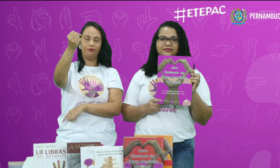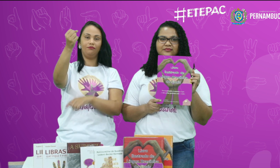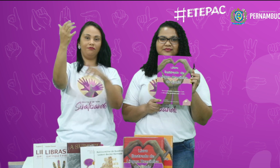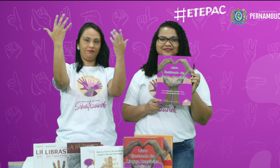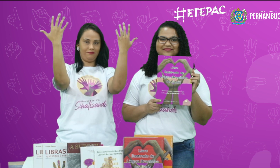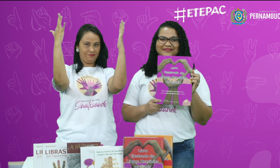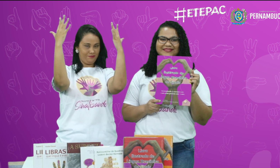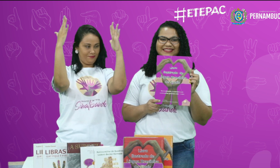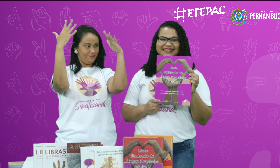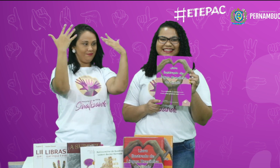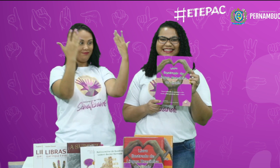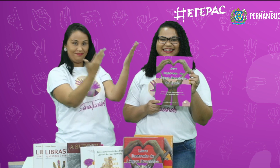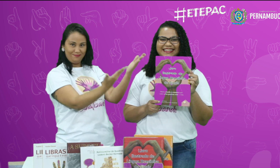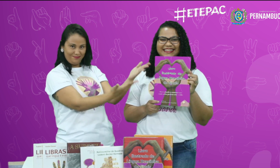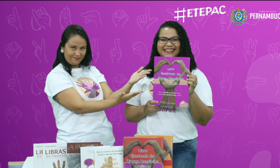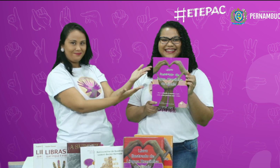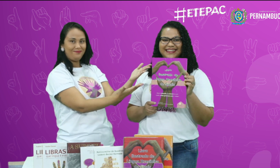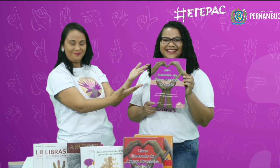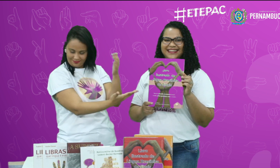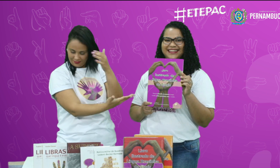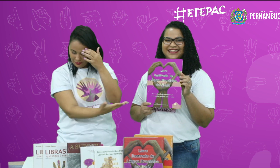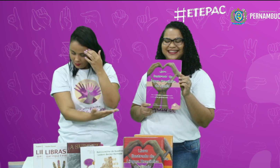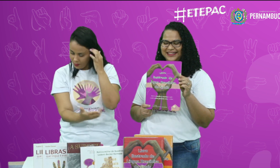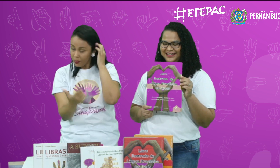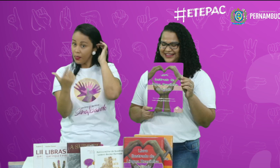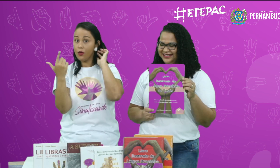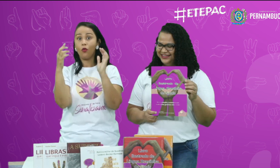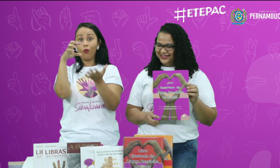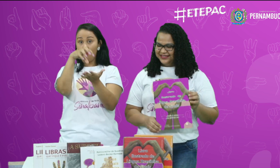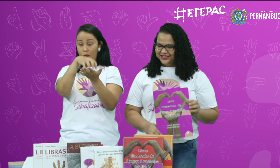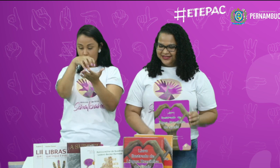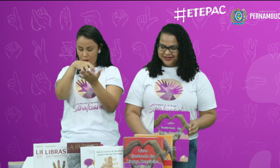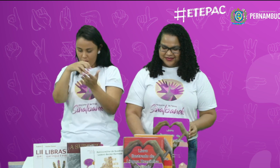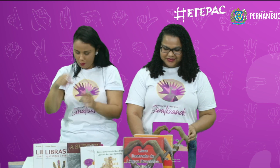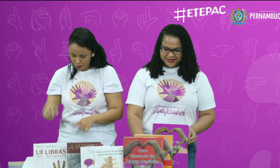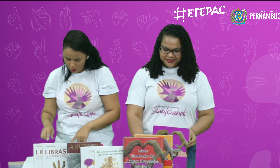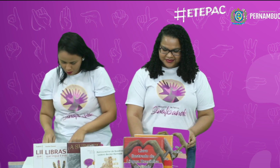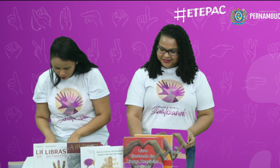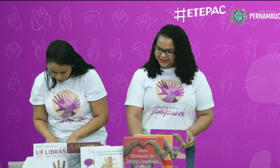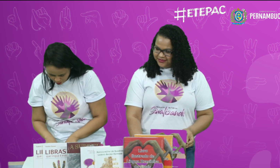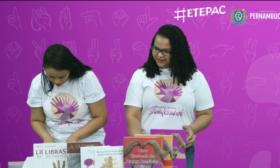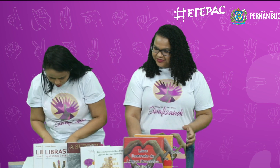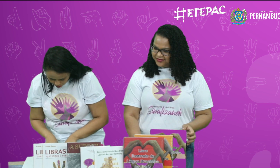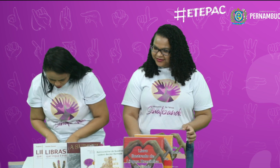parabéns, ganhou. Outro polo, vamos ver o polo.